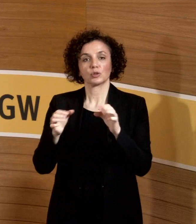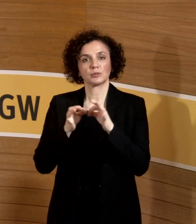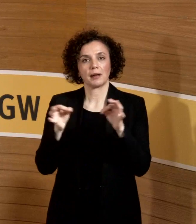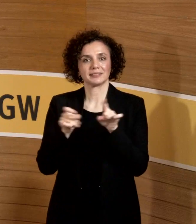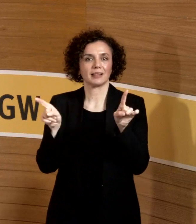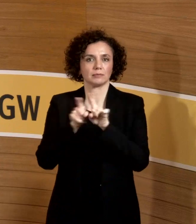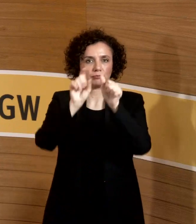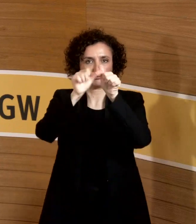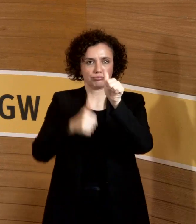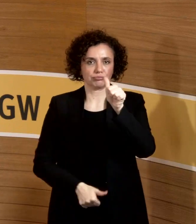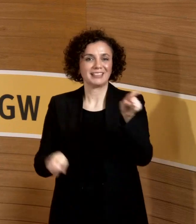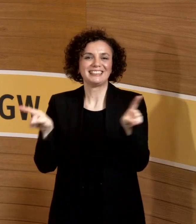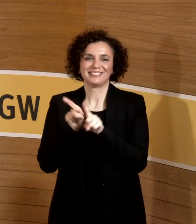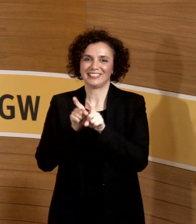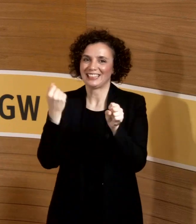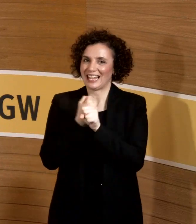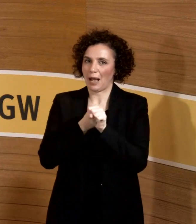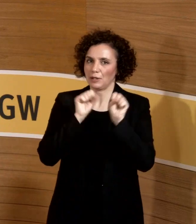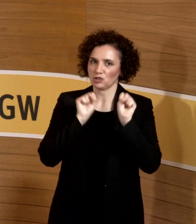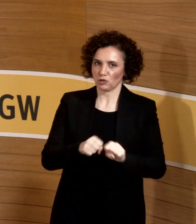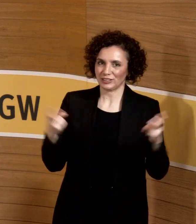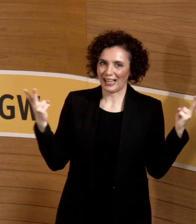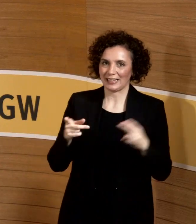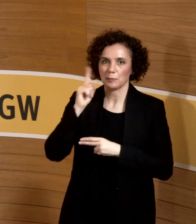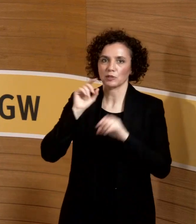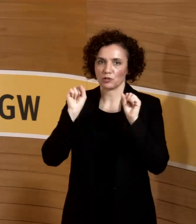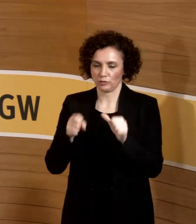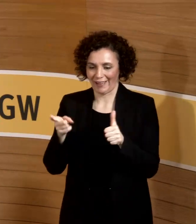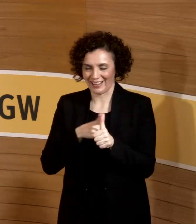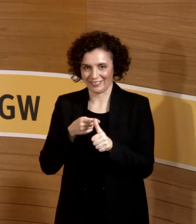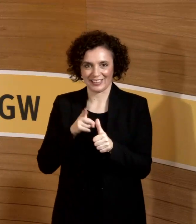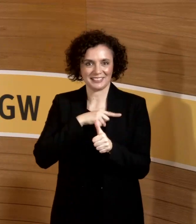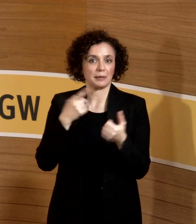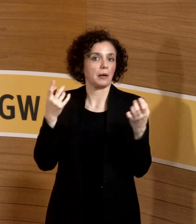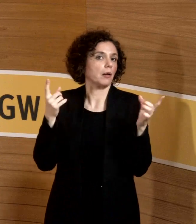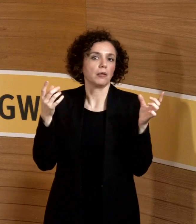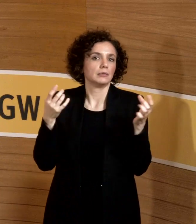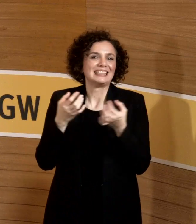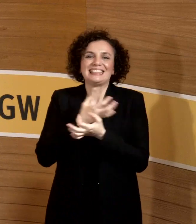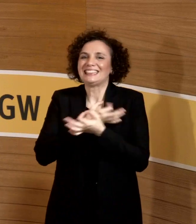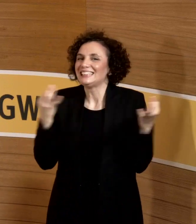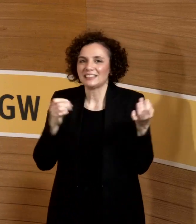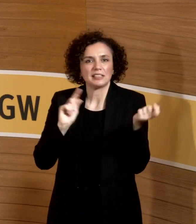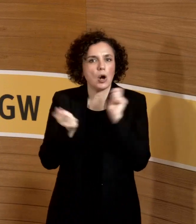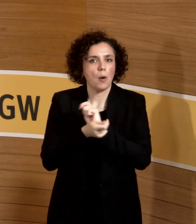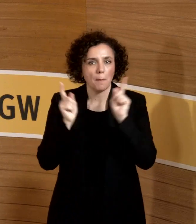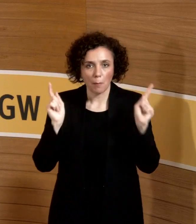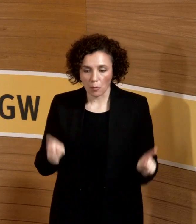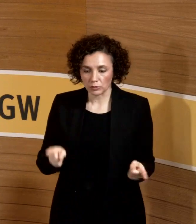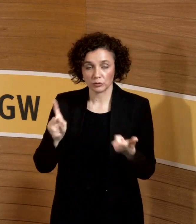Arbeitsschutz das Gleiche beim Mutterschutz. Entweder ich muss nichts tun, dann freue ich mich. Oder ich überlege mir